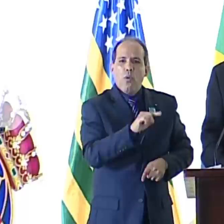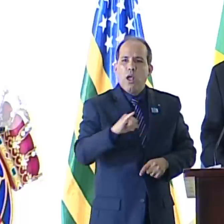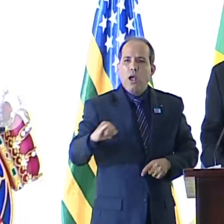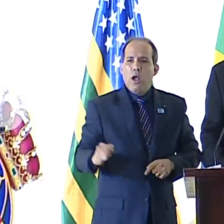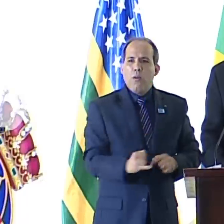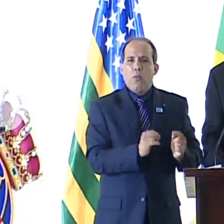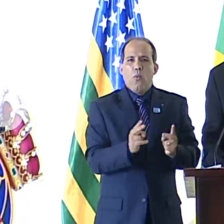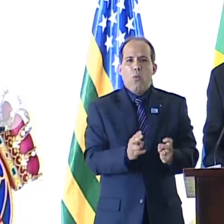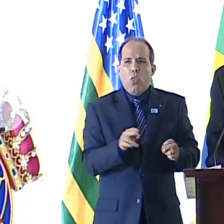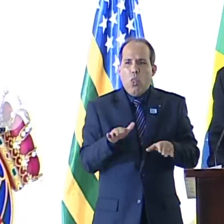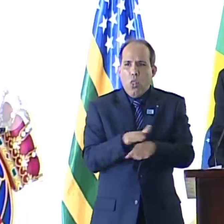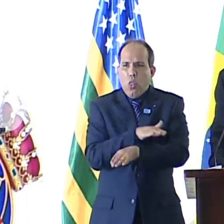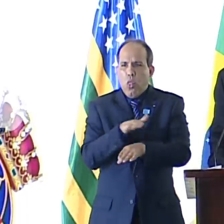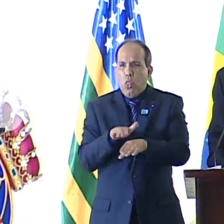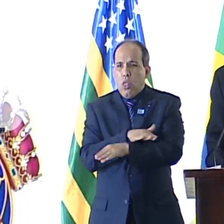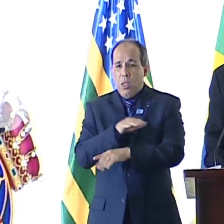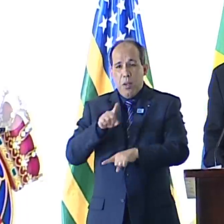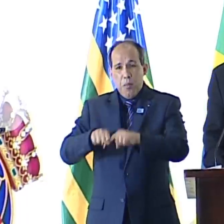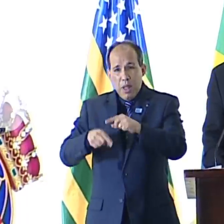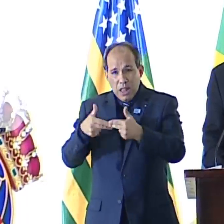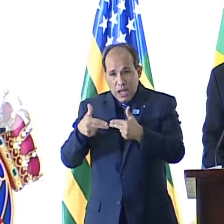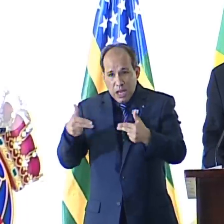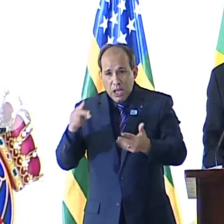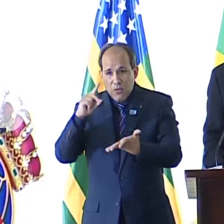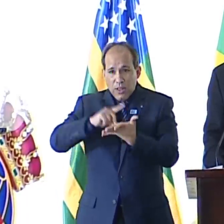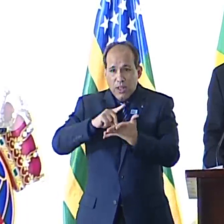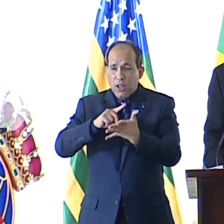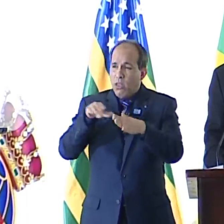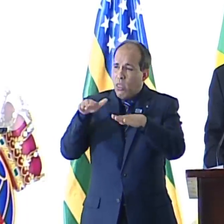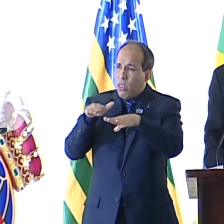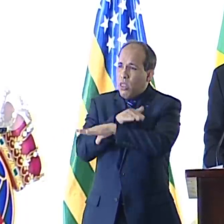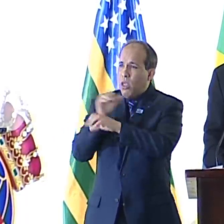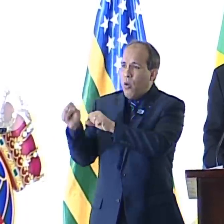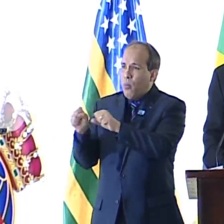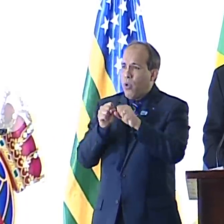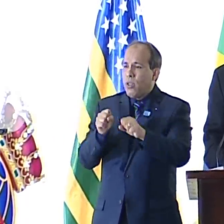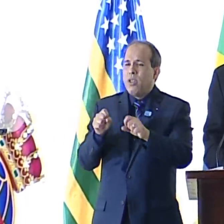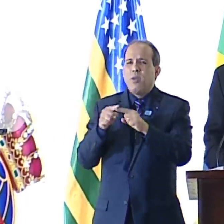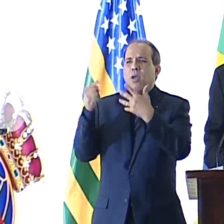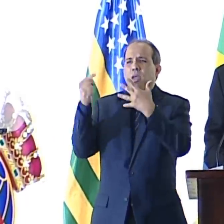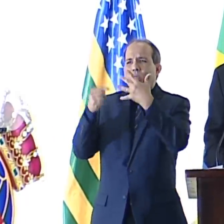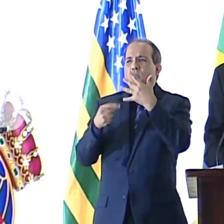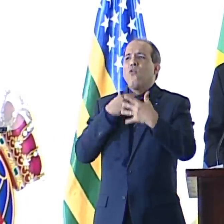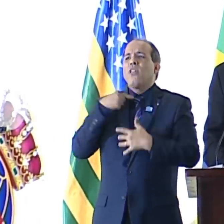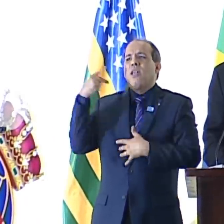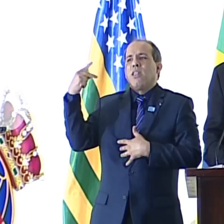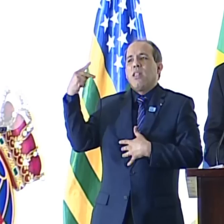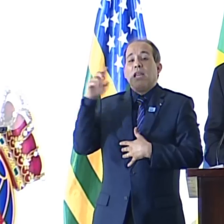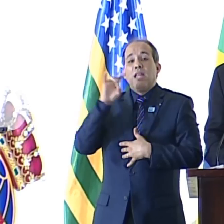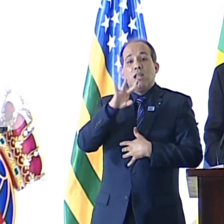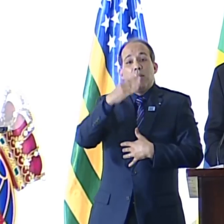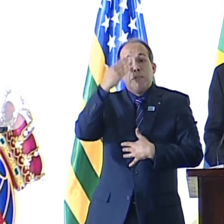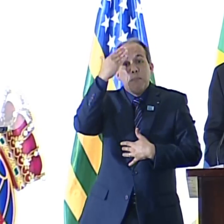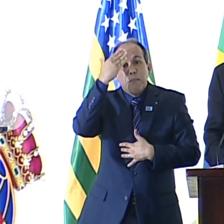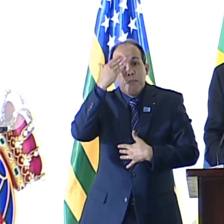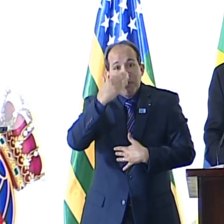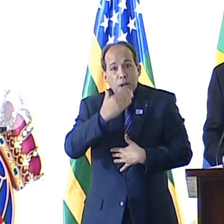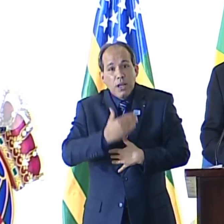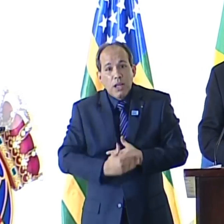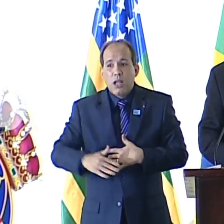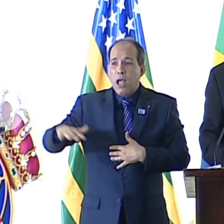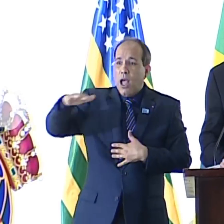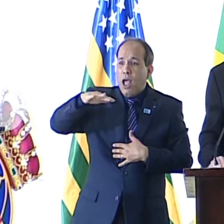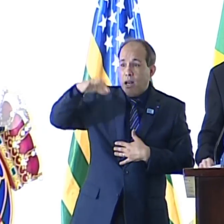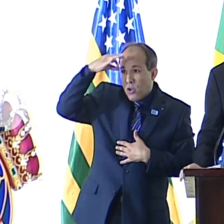subordina. No materialismo, a verdade se subordina ao poder e às suas conveniências. Somente na presença da esfera espiritual